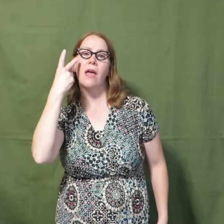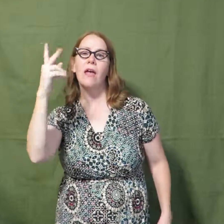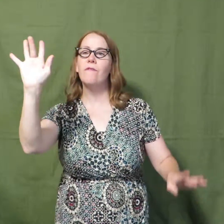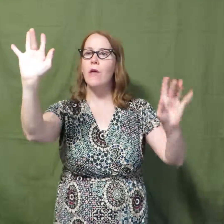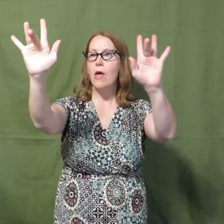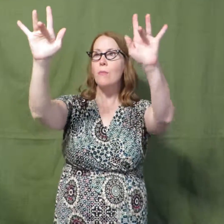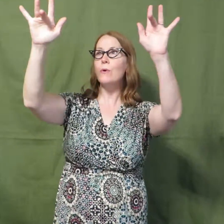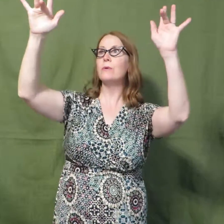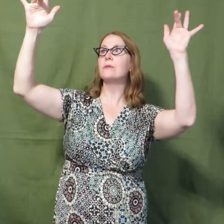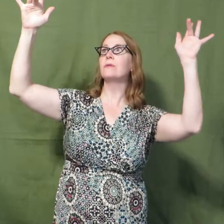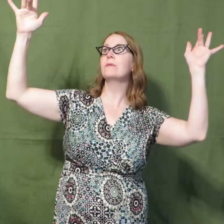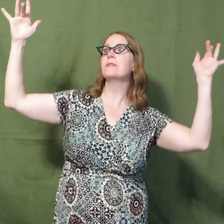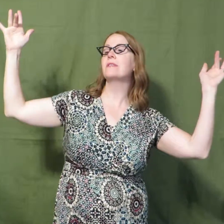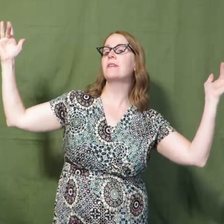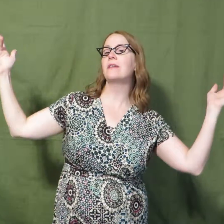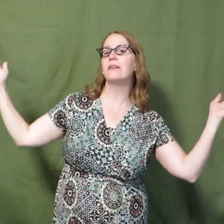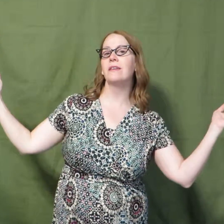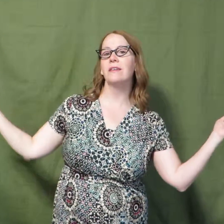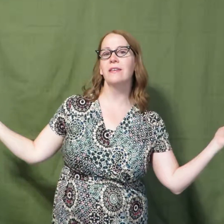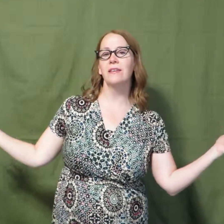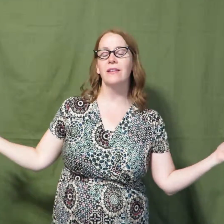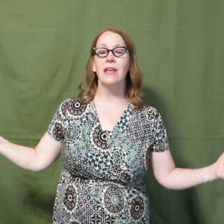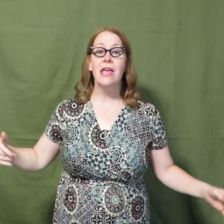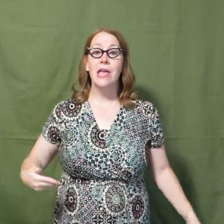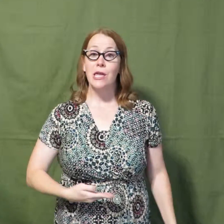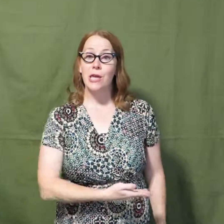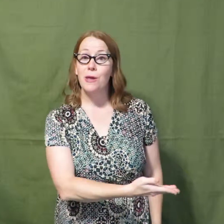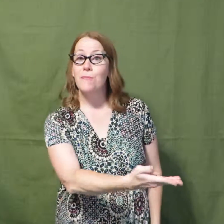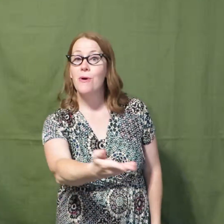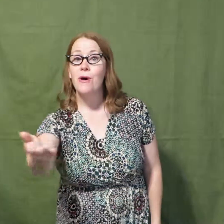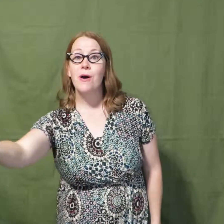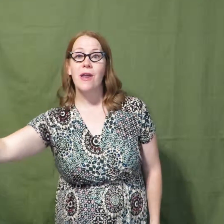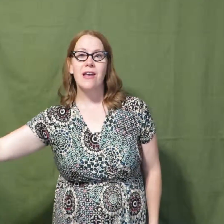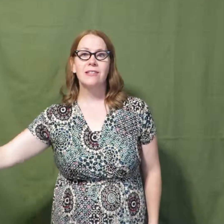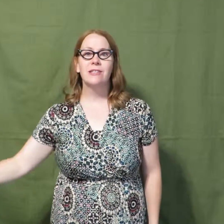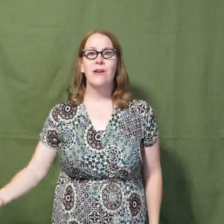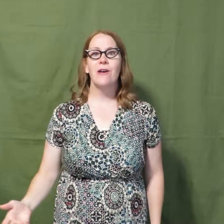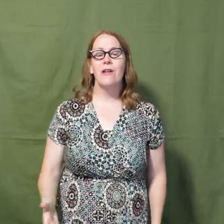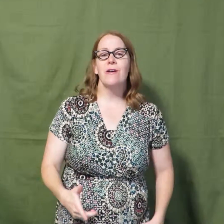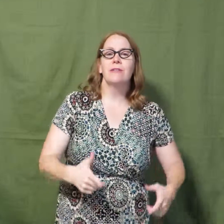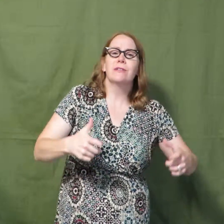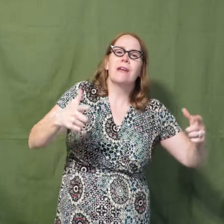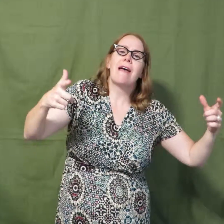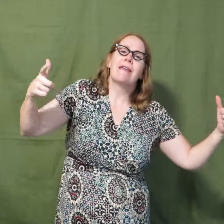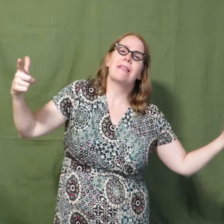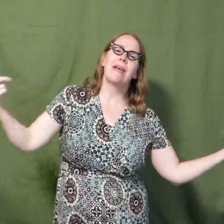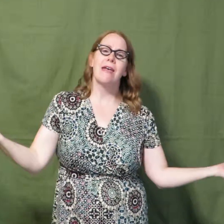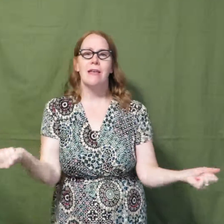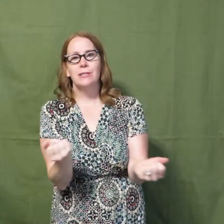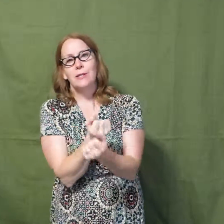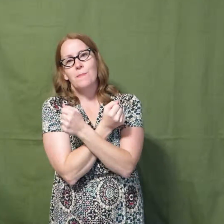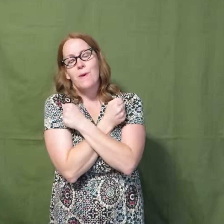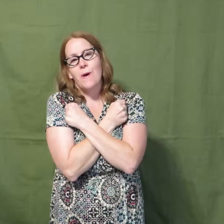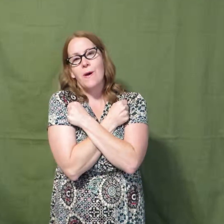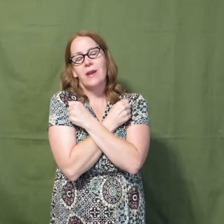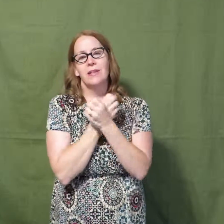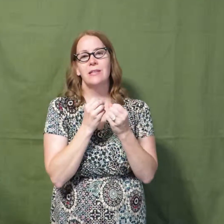que vemos lucir. Y por eso los grandes amores